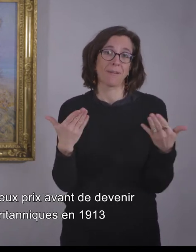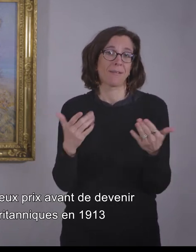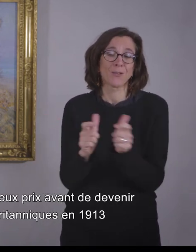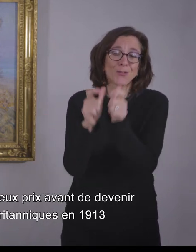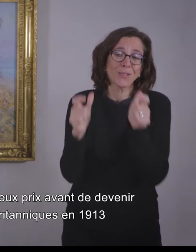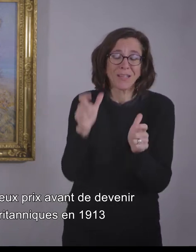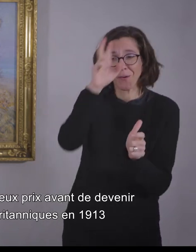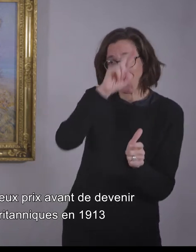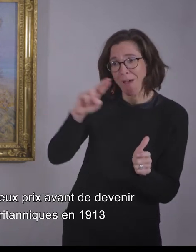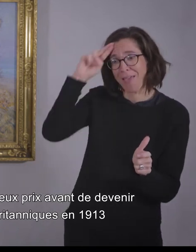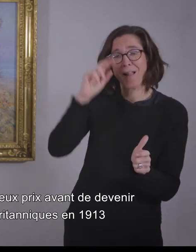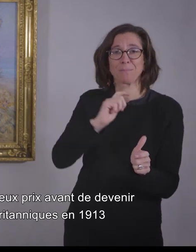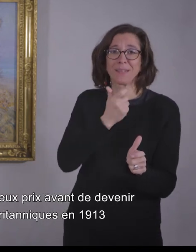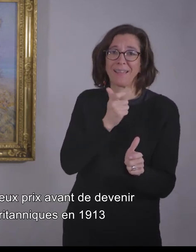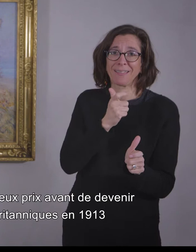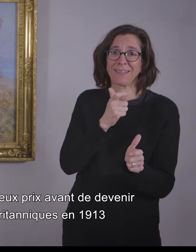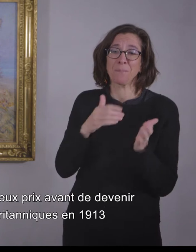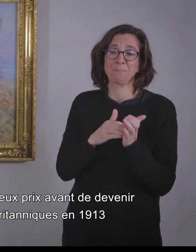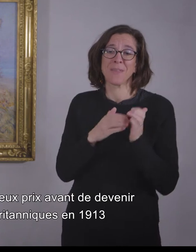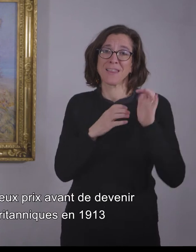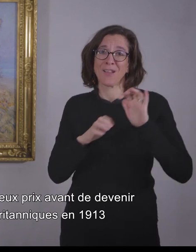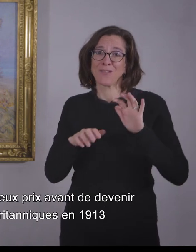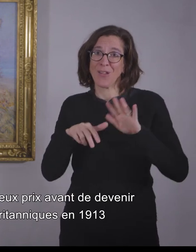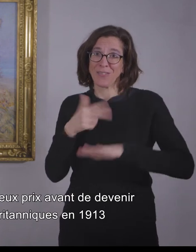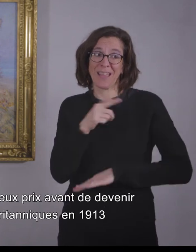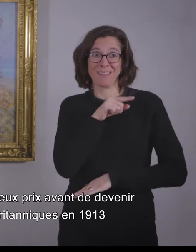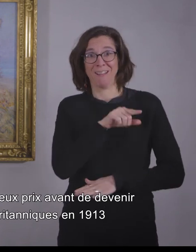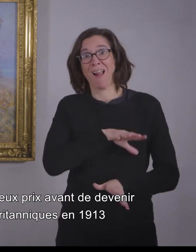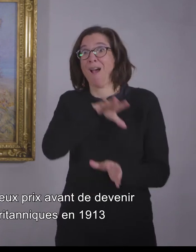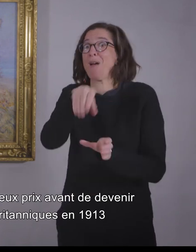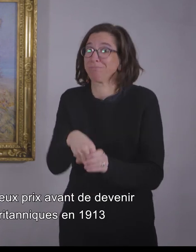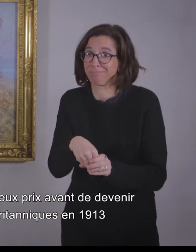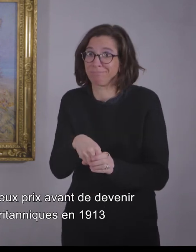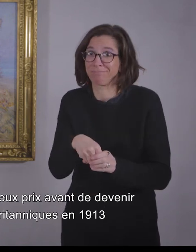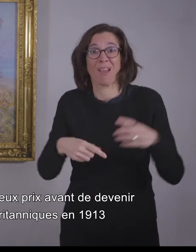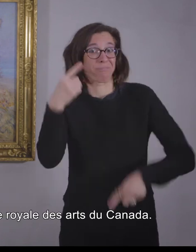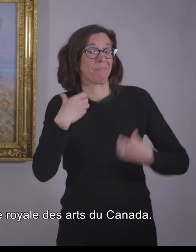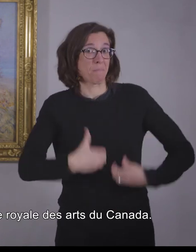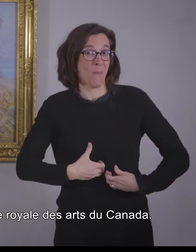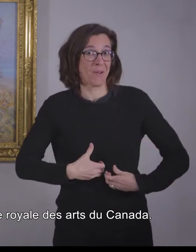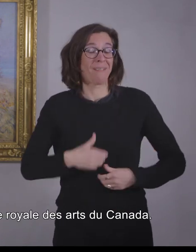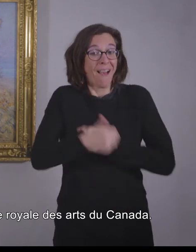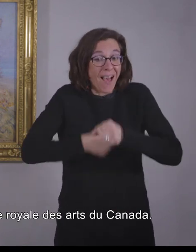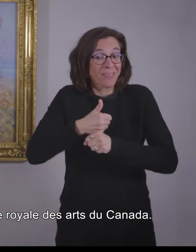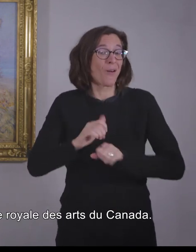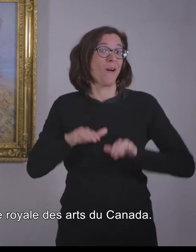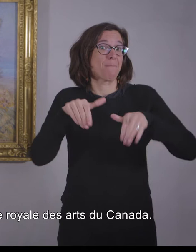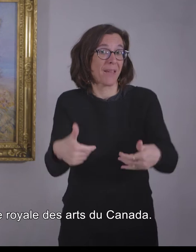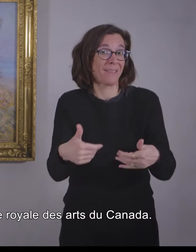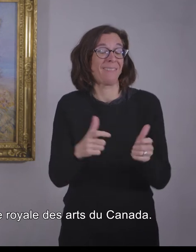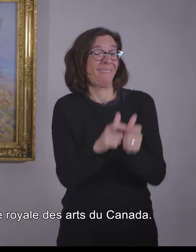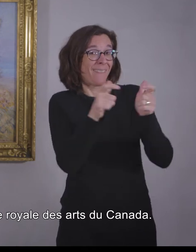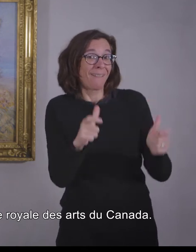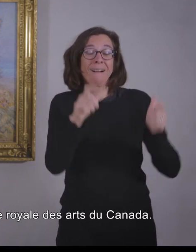artistes britanniques en 1913. Et l'année suivante, elle devient membre associée de l'Académie